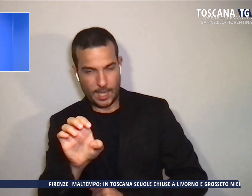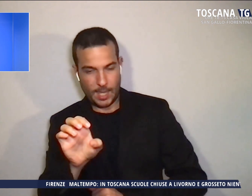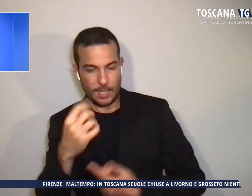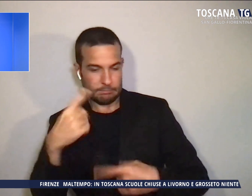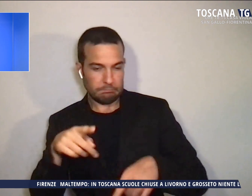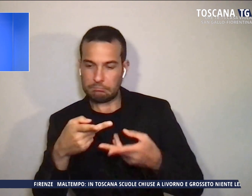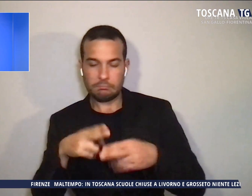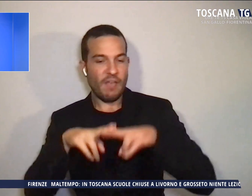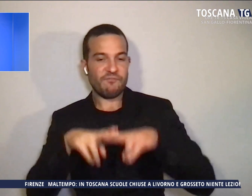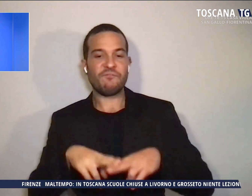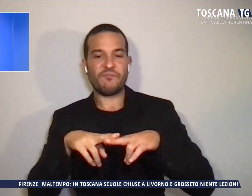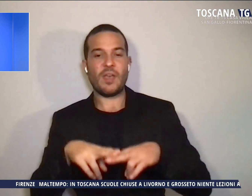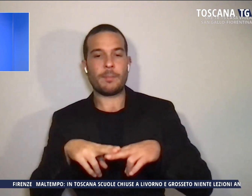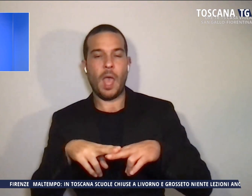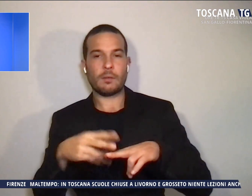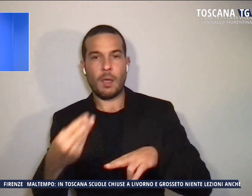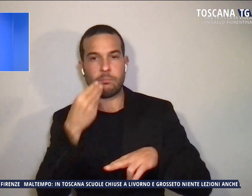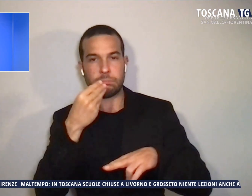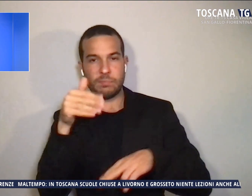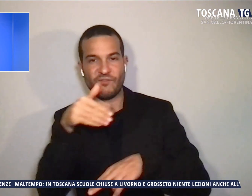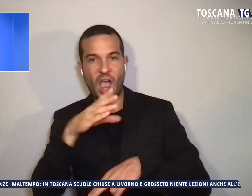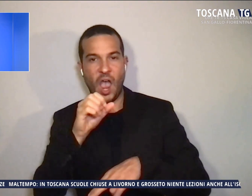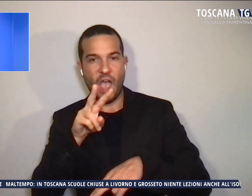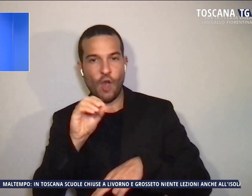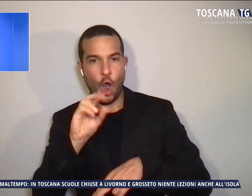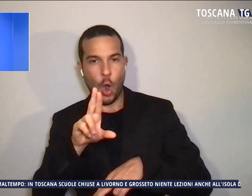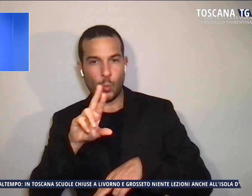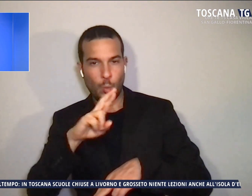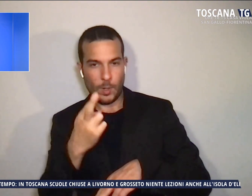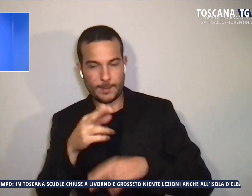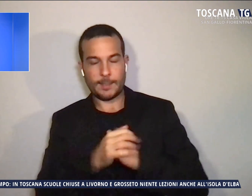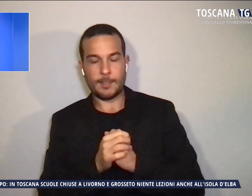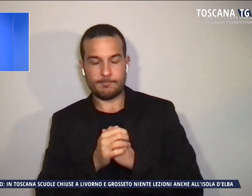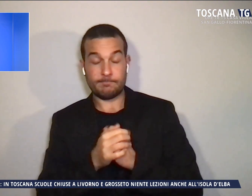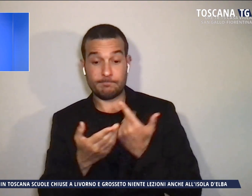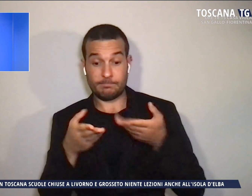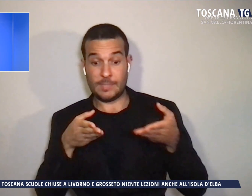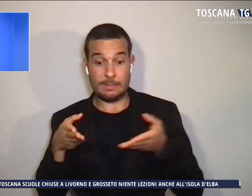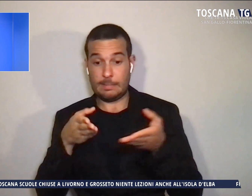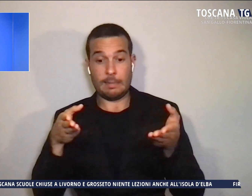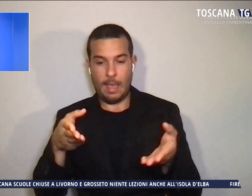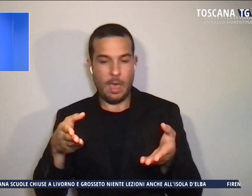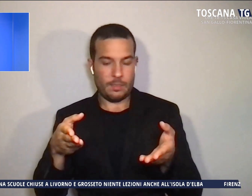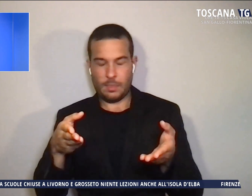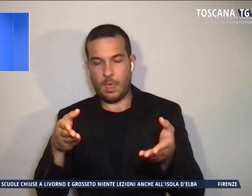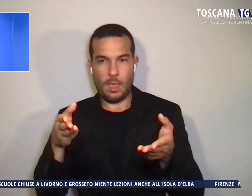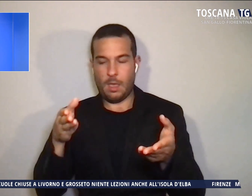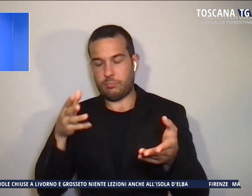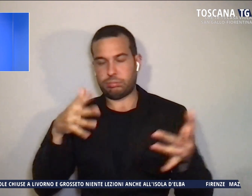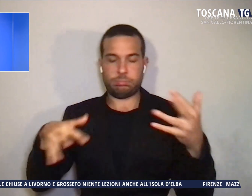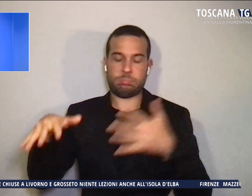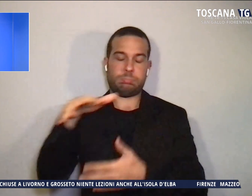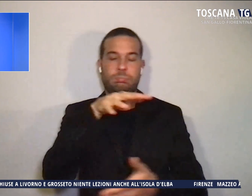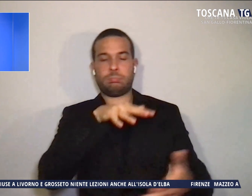in via Cavour e, proprio per strada, in mezzo alla confusione, le due si sono